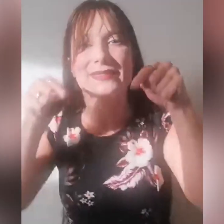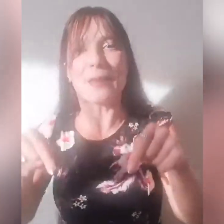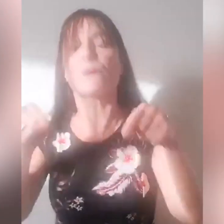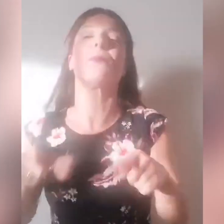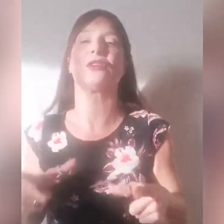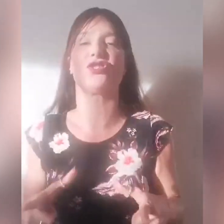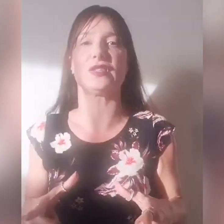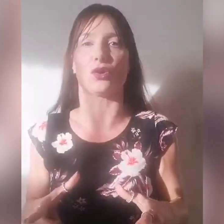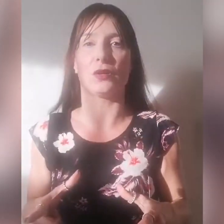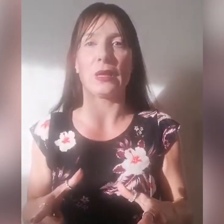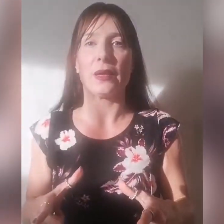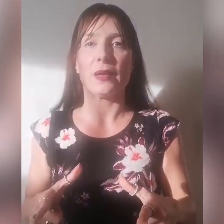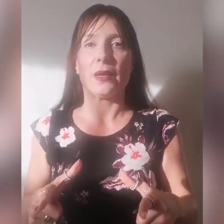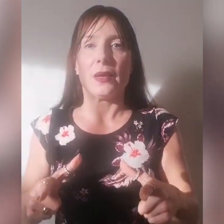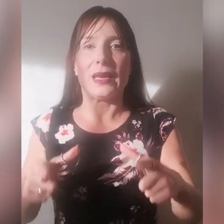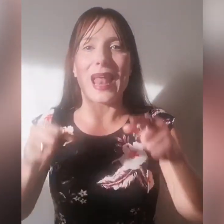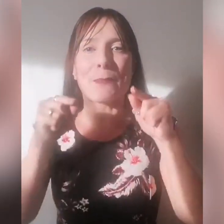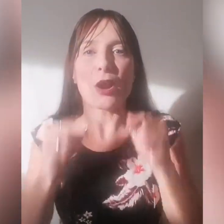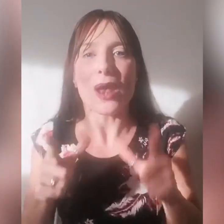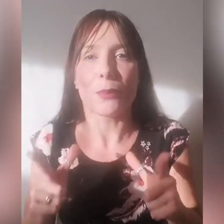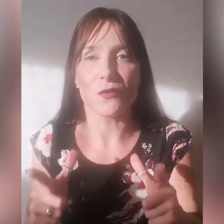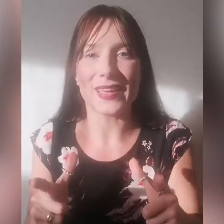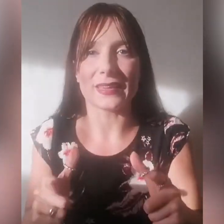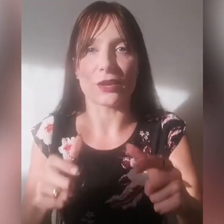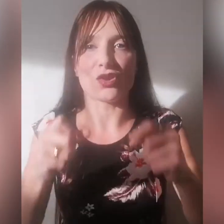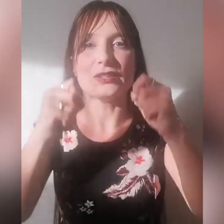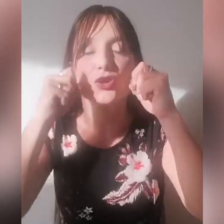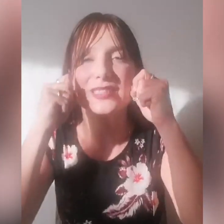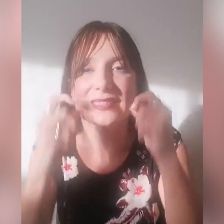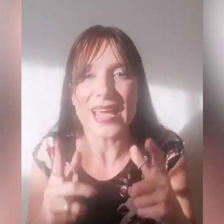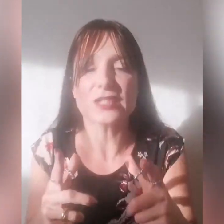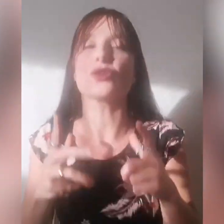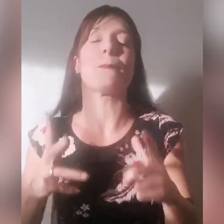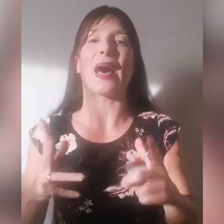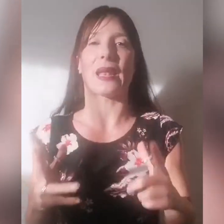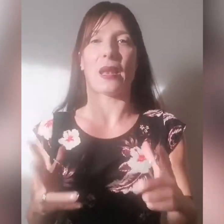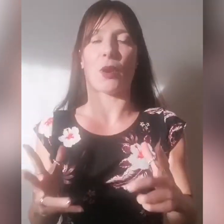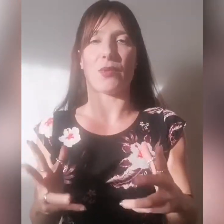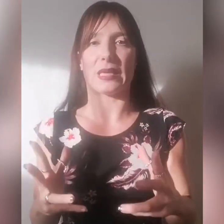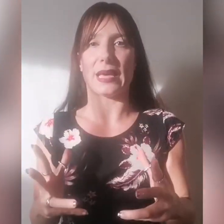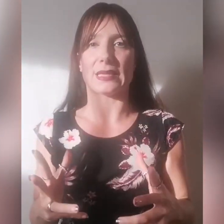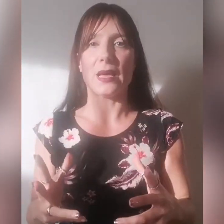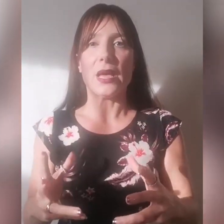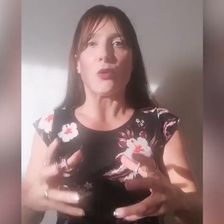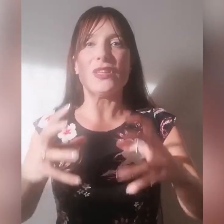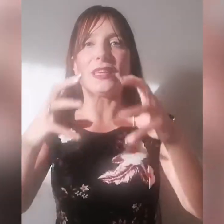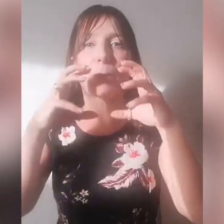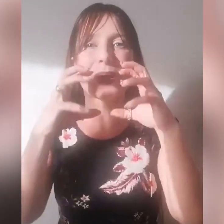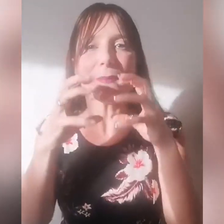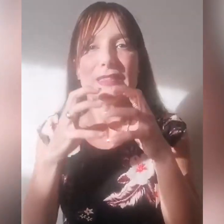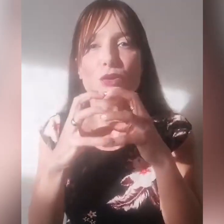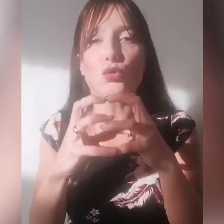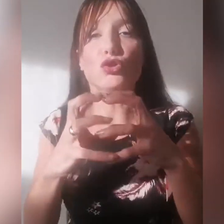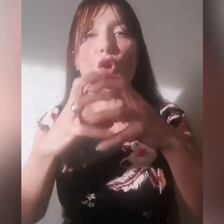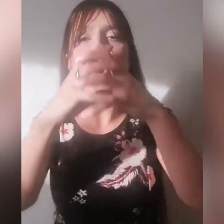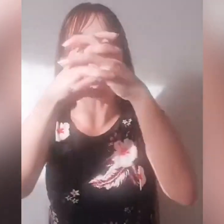tempo preciso, la parola profetica, cioè Dio stesso che parla alla propria chiesa, quindi prima di tutto come